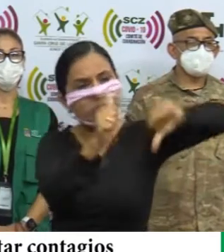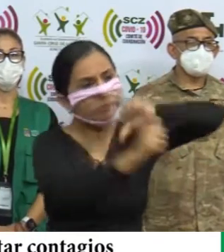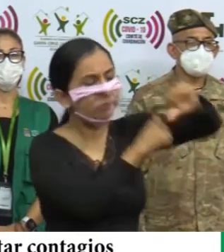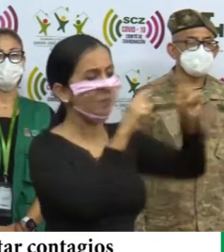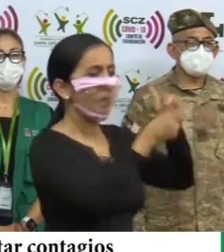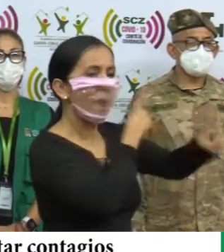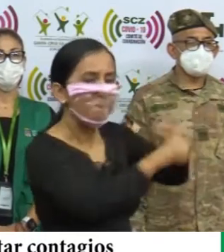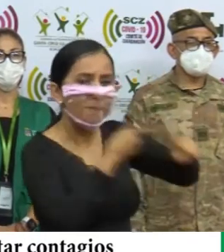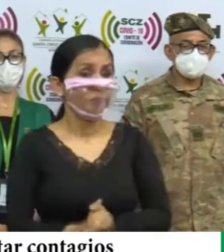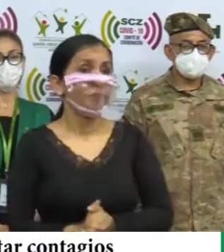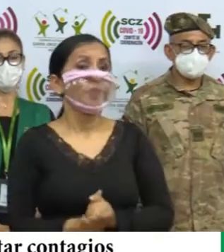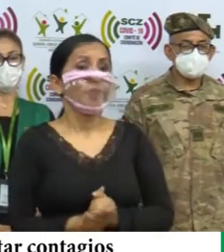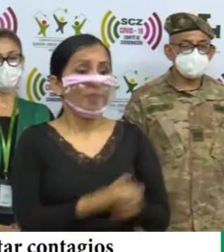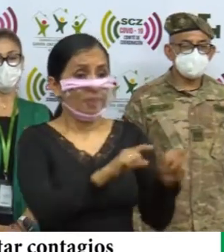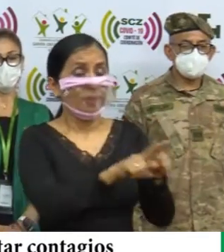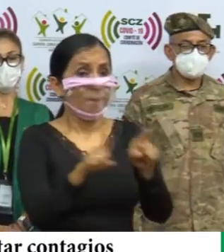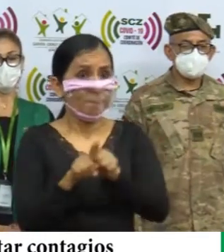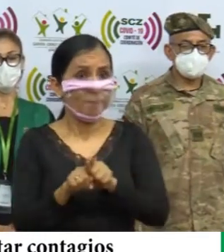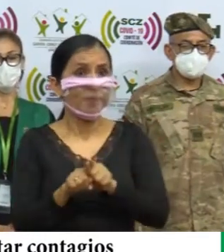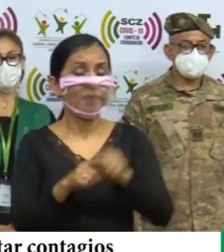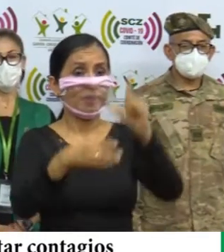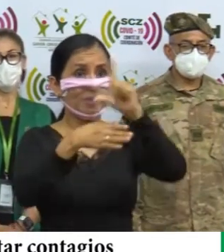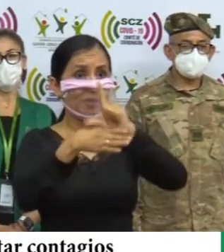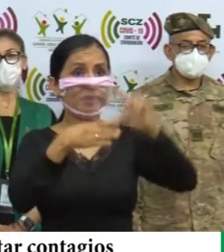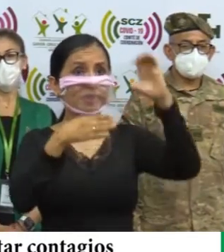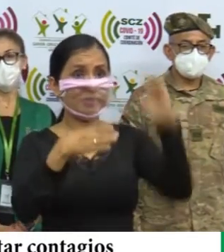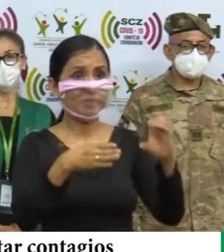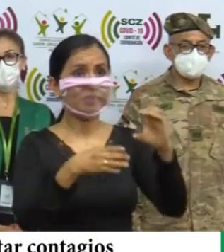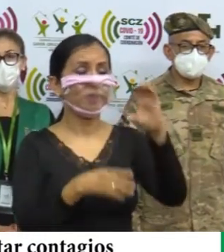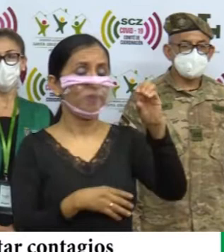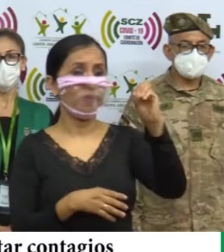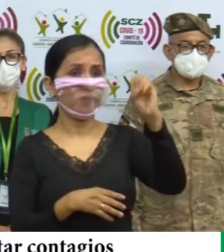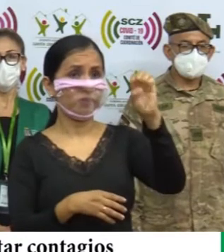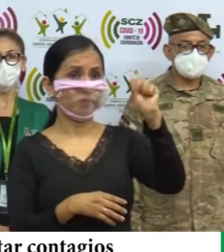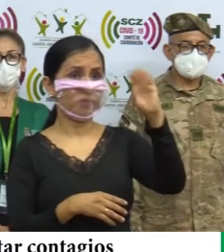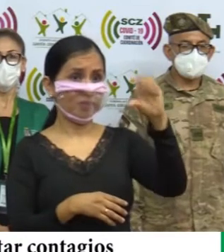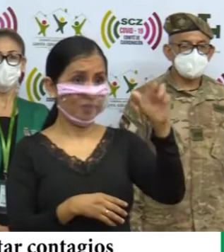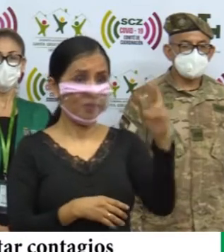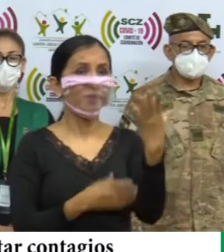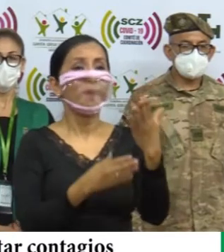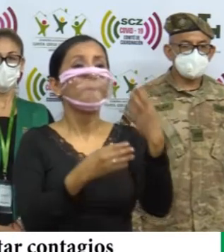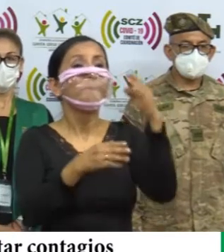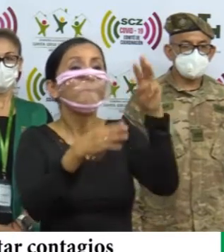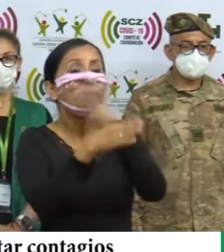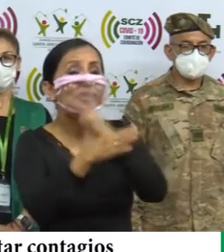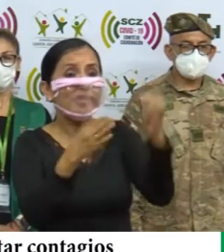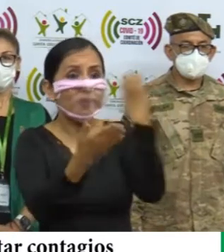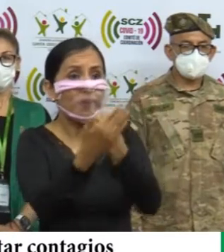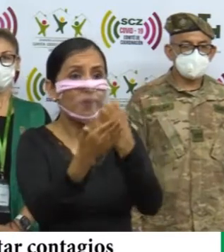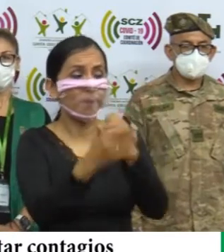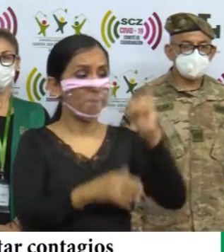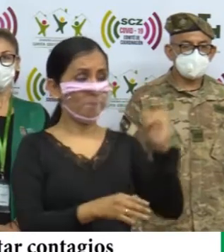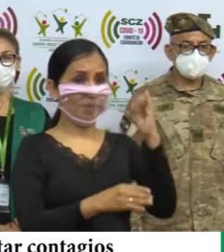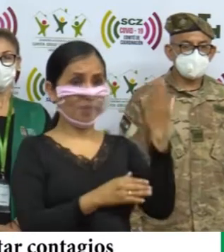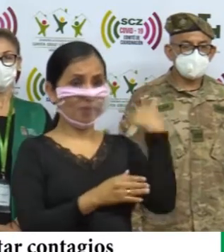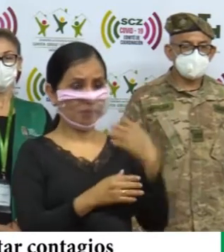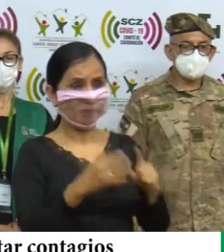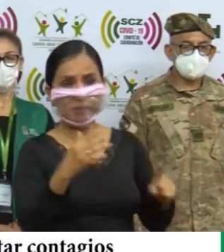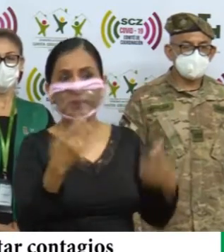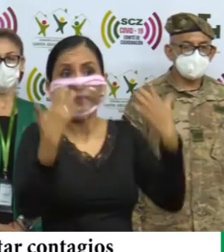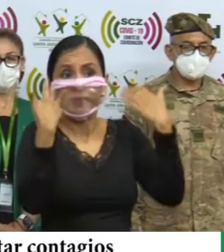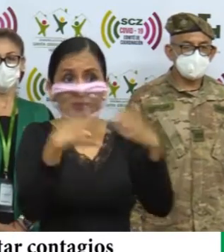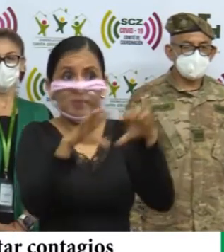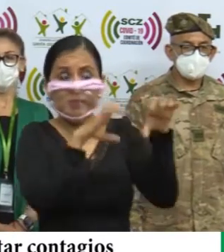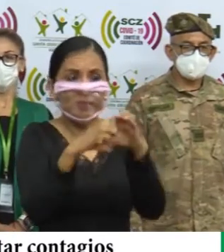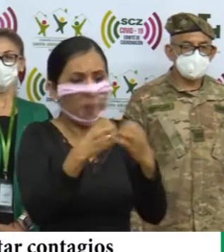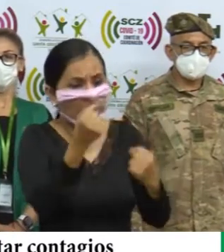entre familiares. El licenciado Oscar Ortiz, ministro de Economía, este miércoles 15 pasado se le brindó